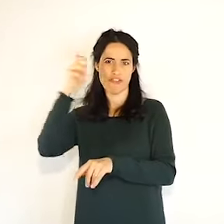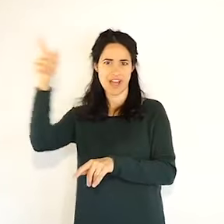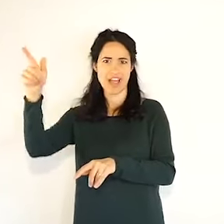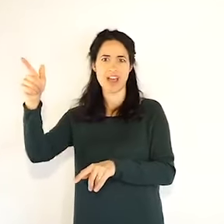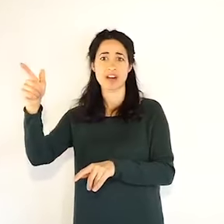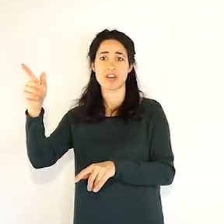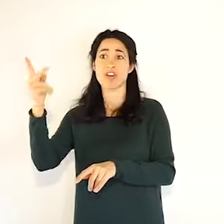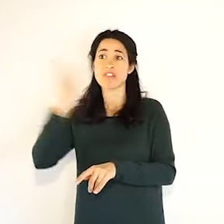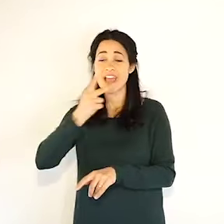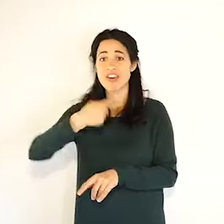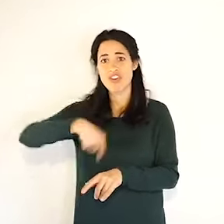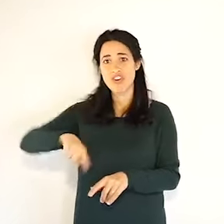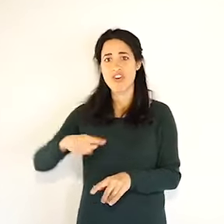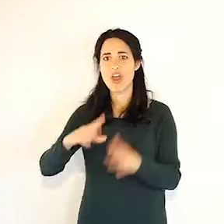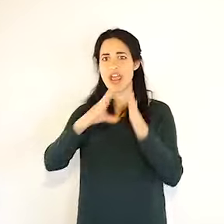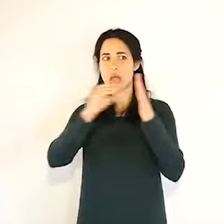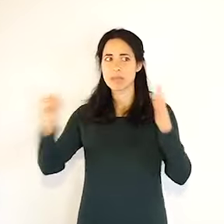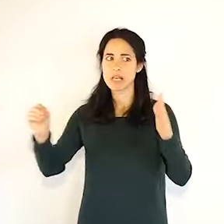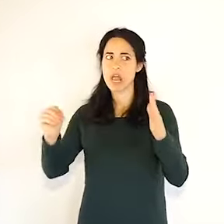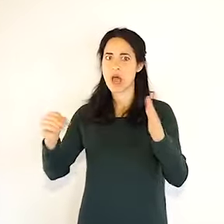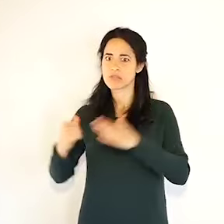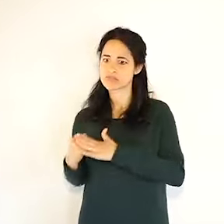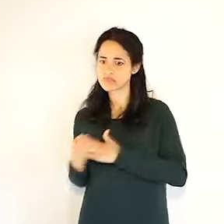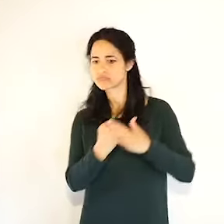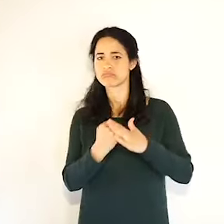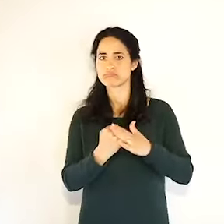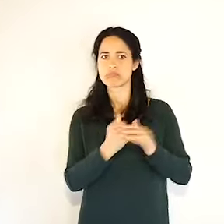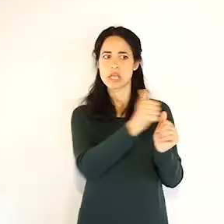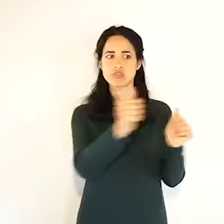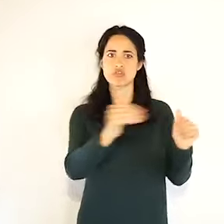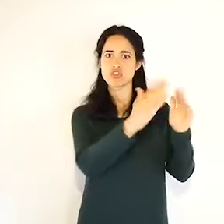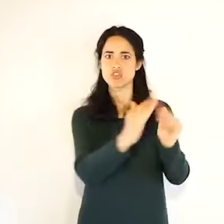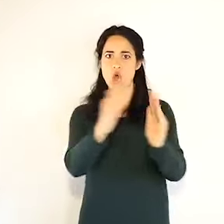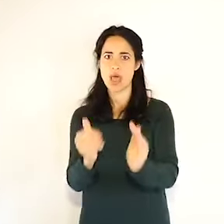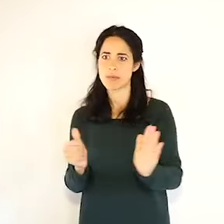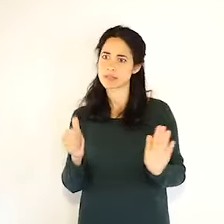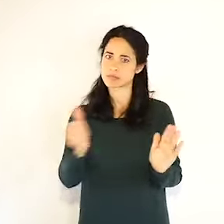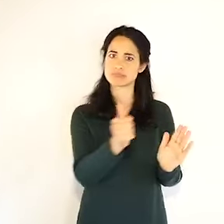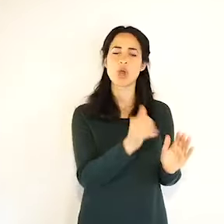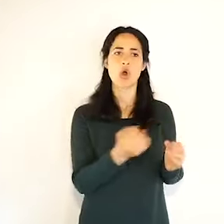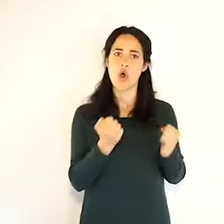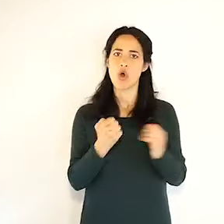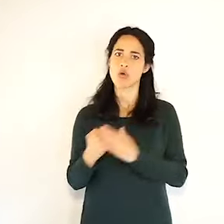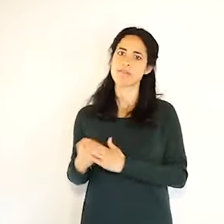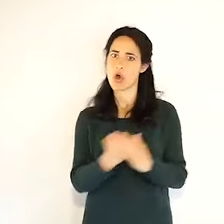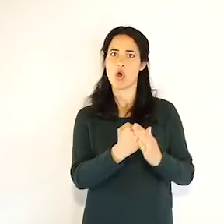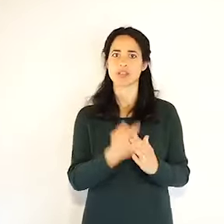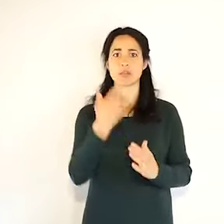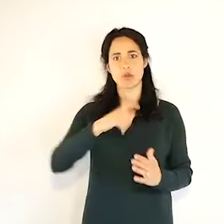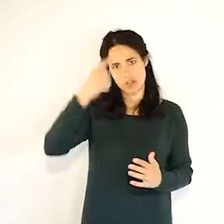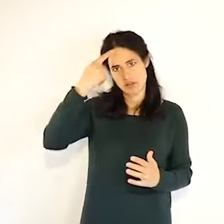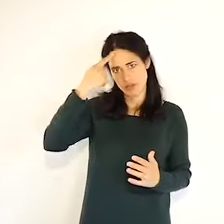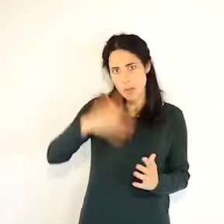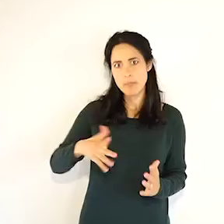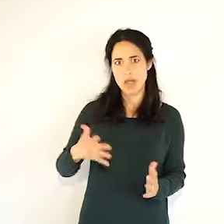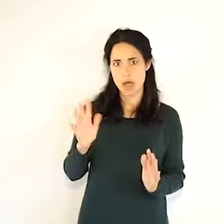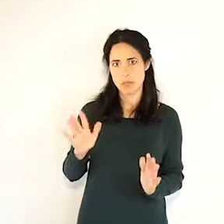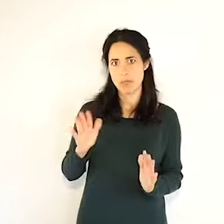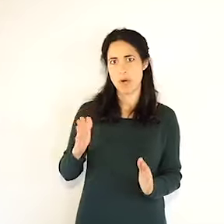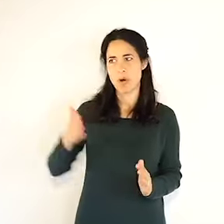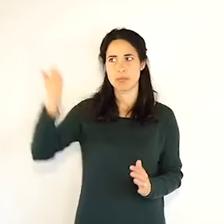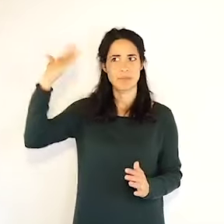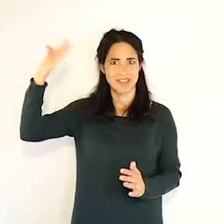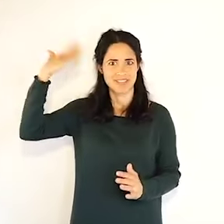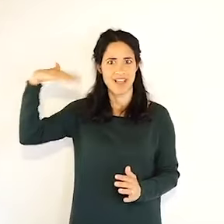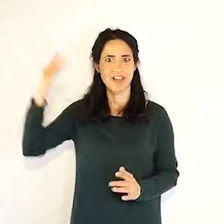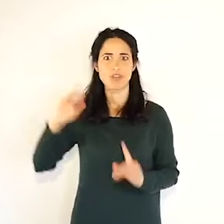riguardo alla necessità di andare anche su misure più importanti di